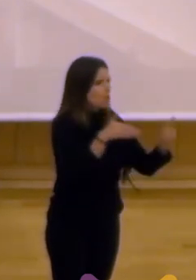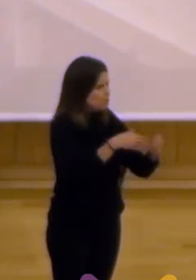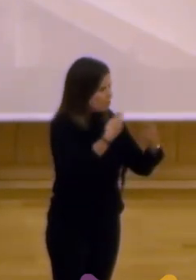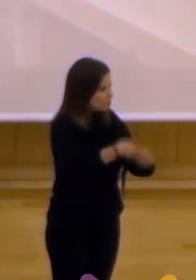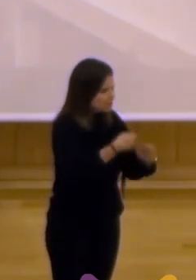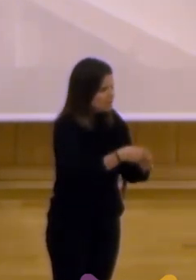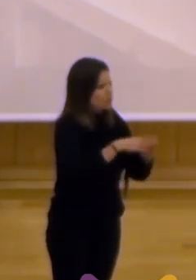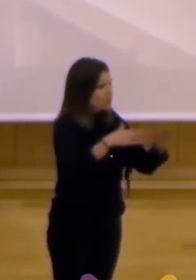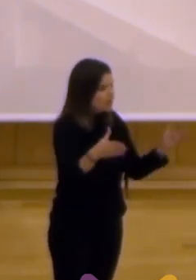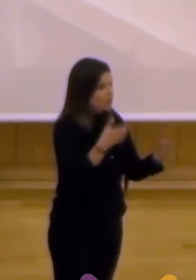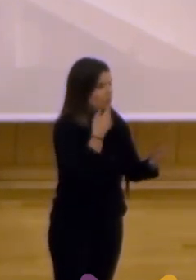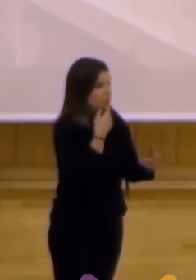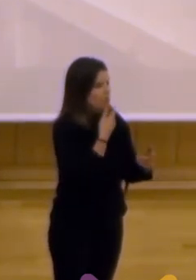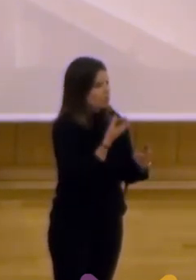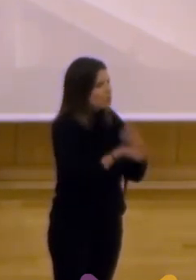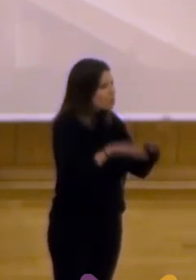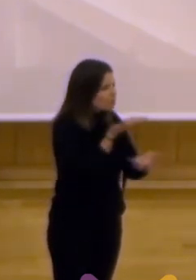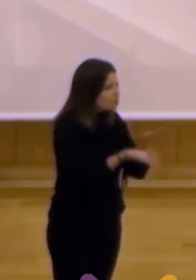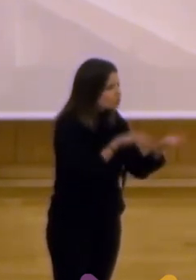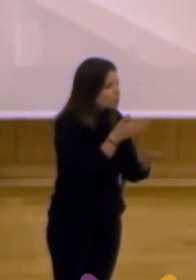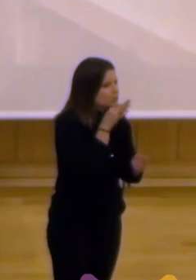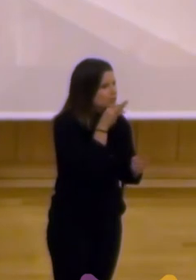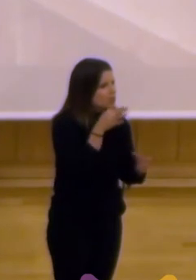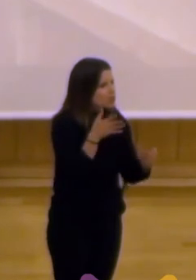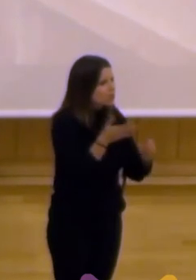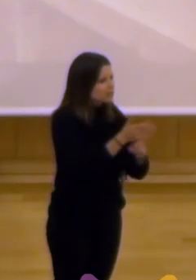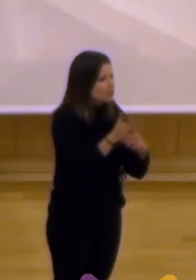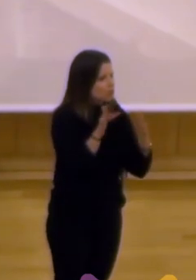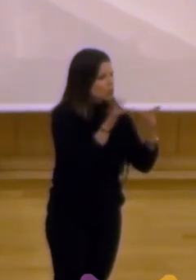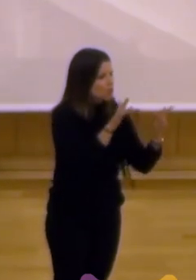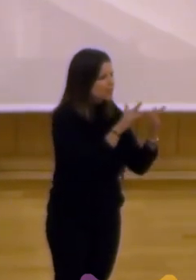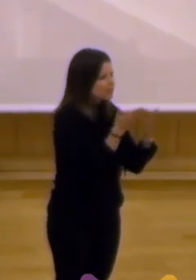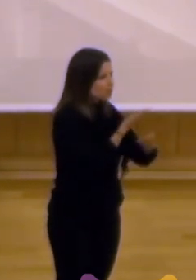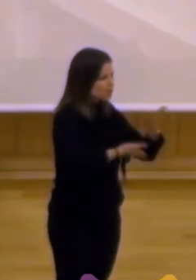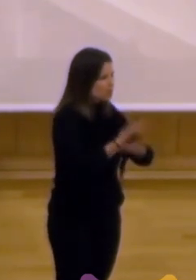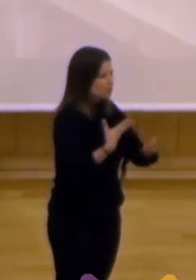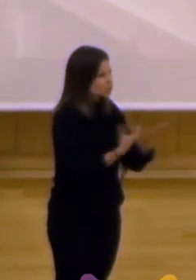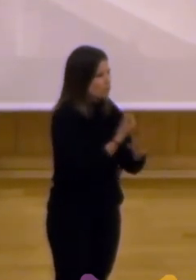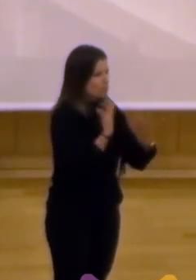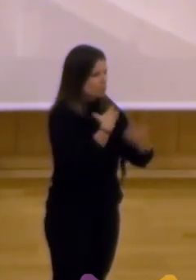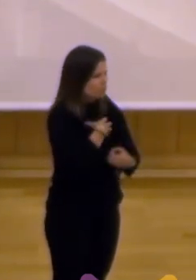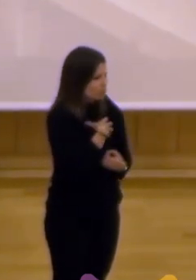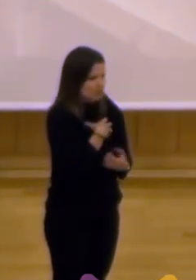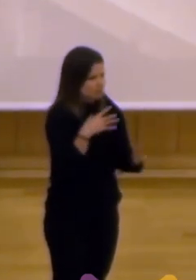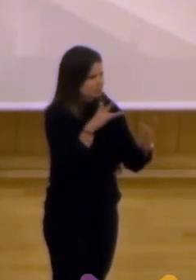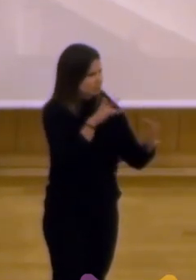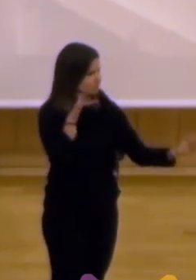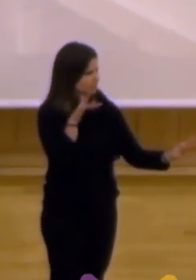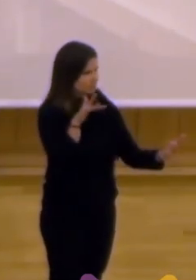donde los promotores no habían logrado conectar con los colaboradores del todo y con los funcionarios.